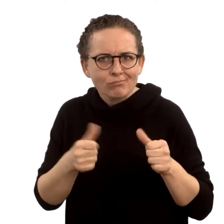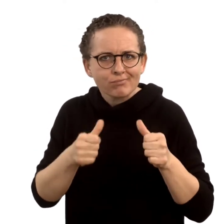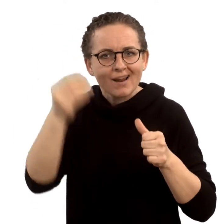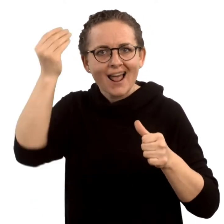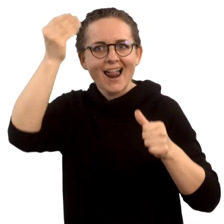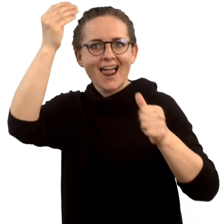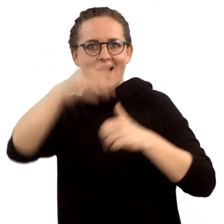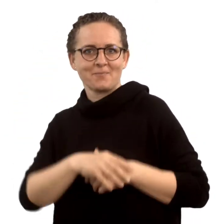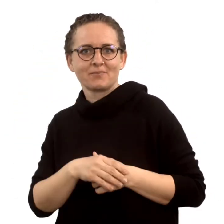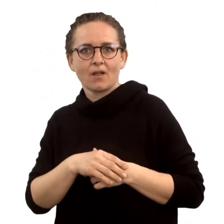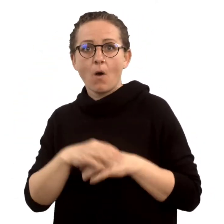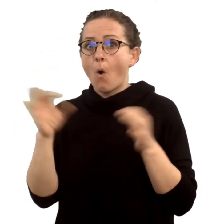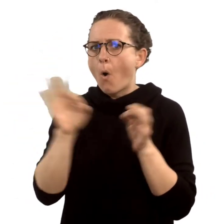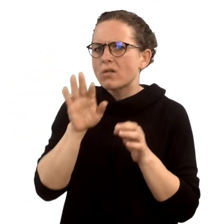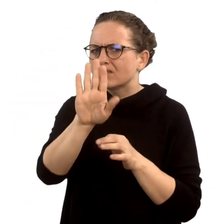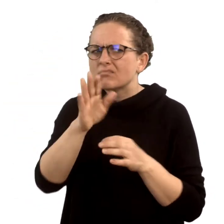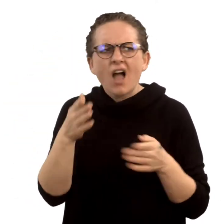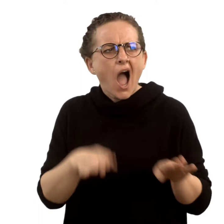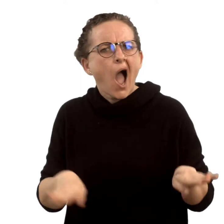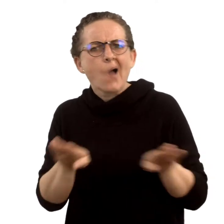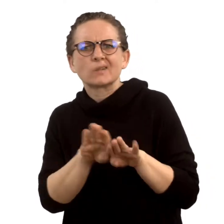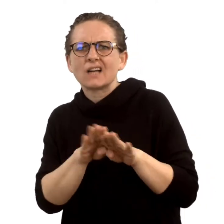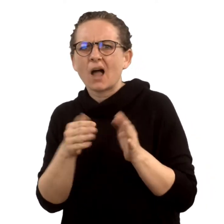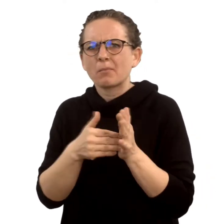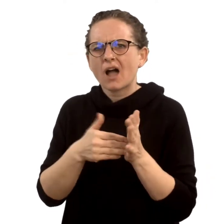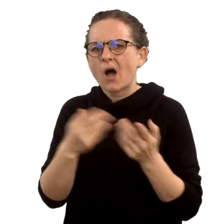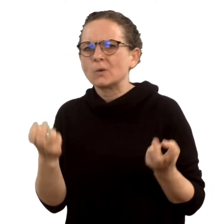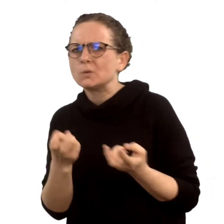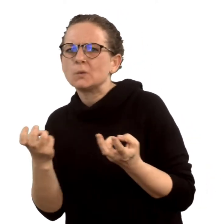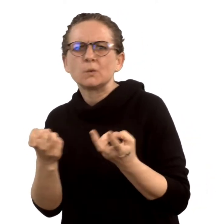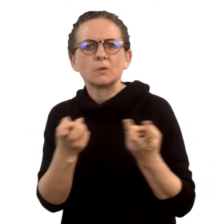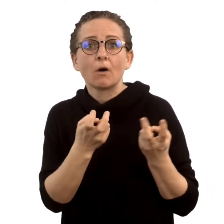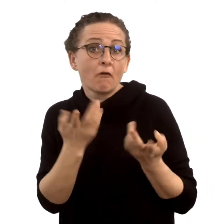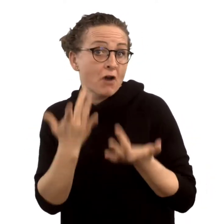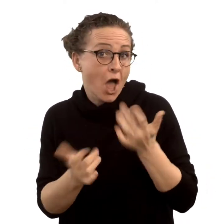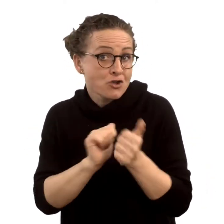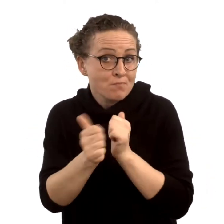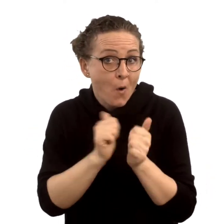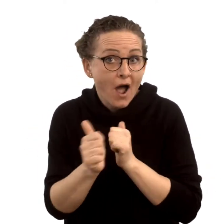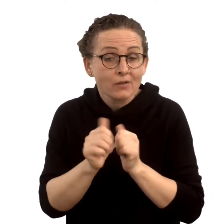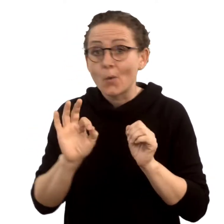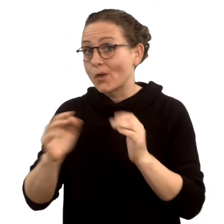Oder Sie suchen einen sportlichen Ausgleich. Oder Sie möchten eine neue Sprache erlernen.